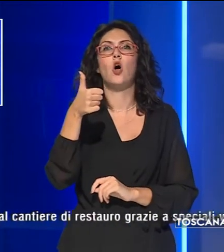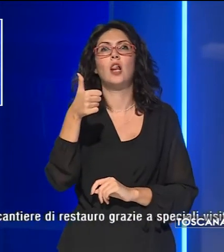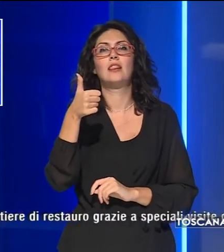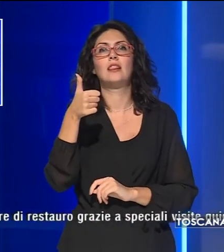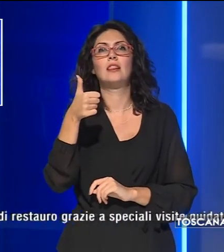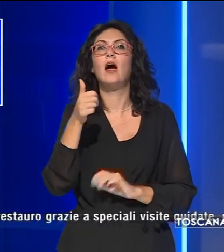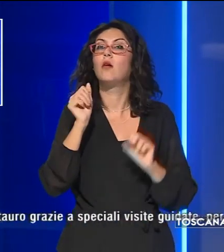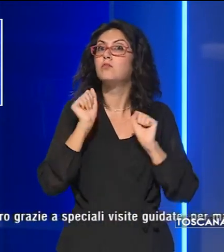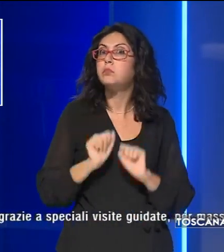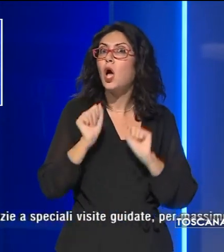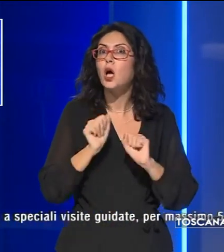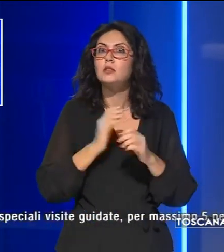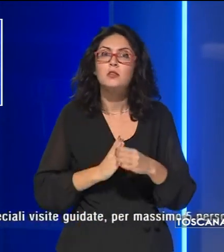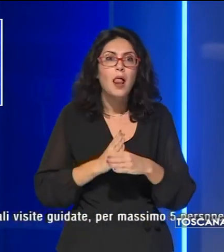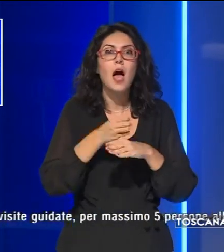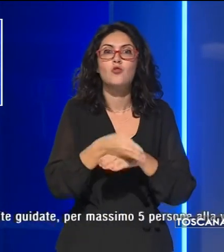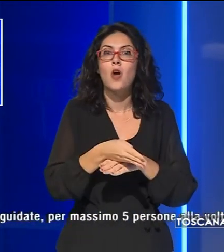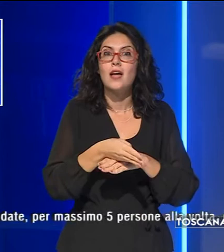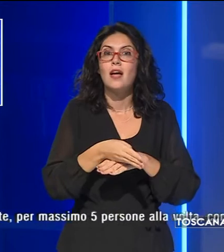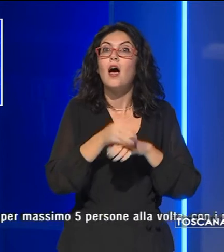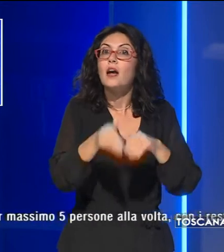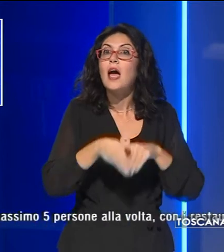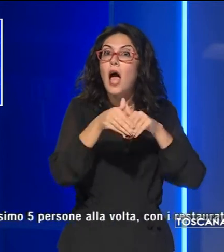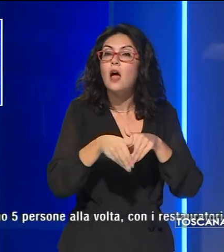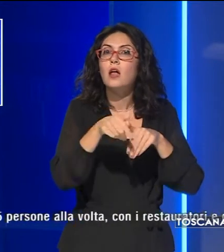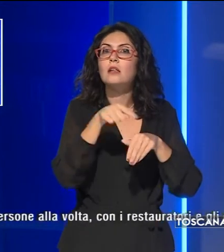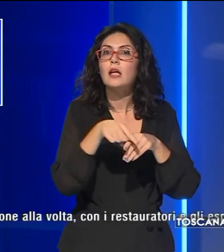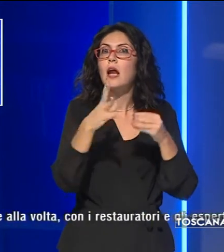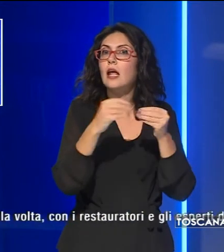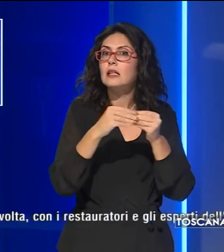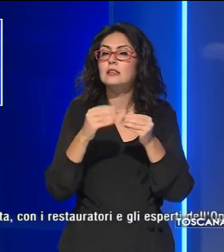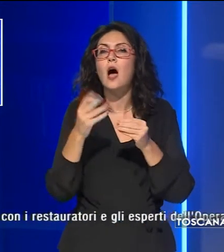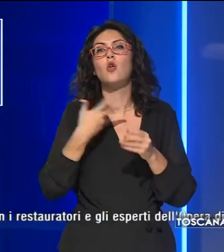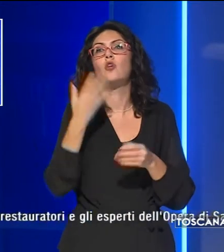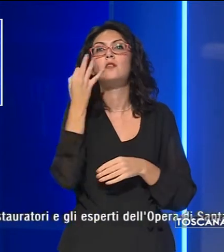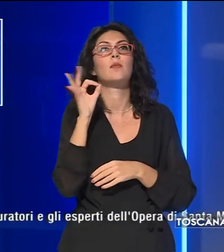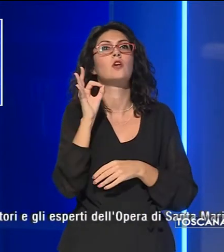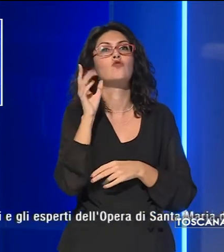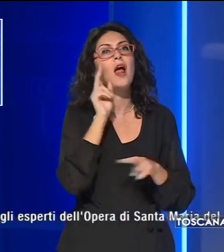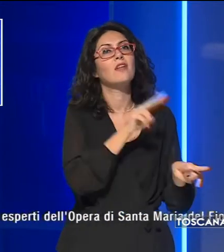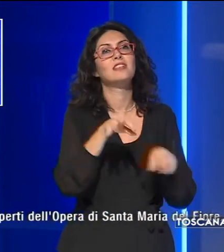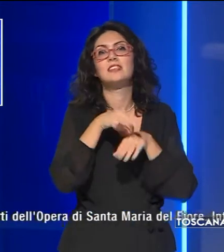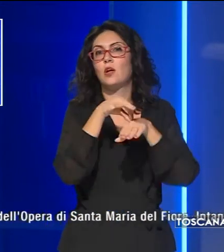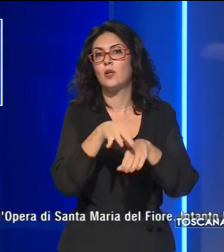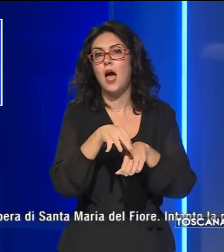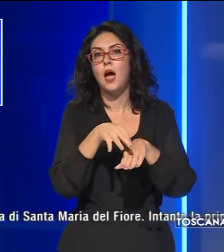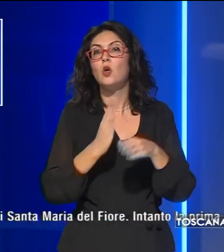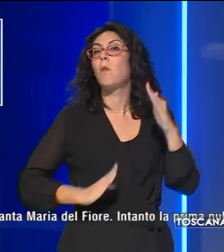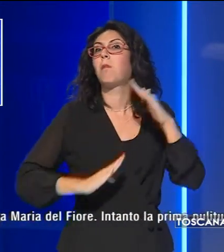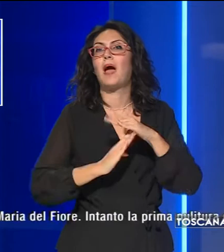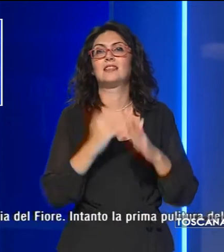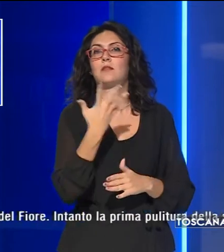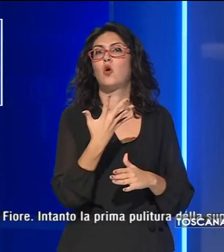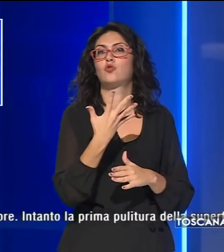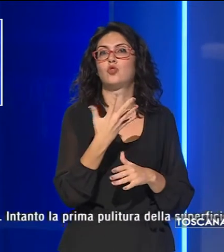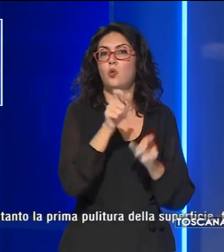accedere al cantiere di restauro grazie a speciali visite guidate, massimo 5 persone alla volta